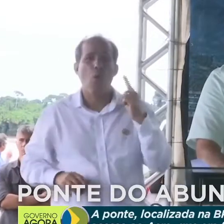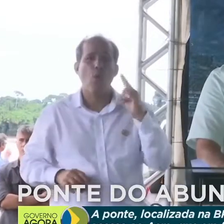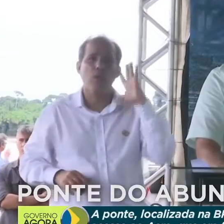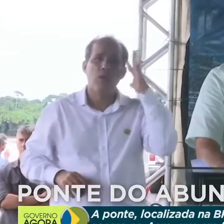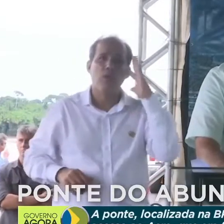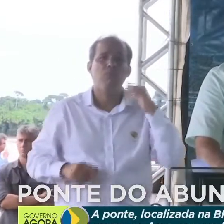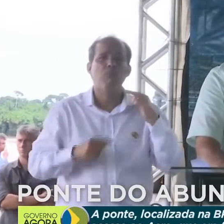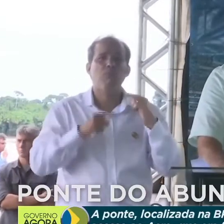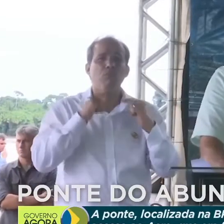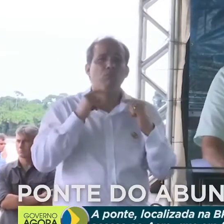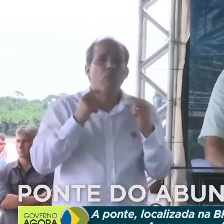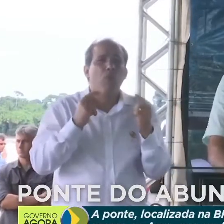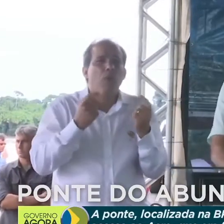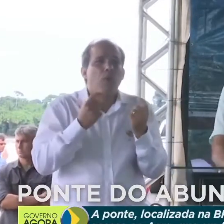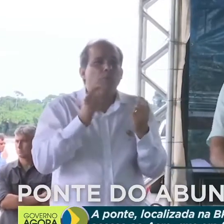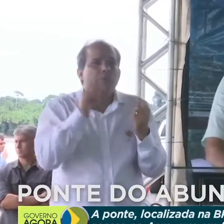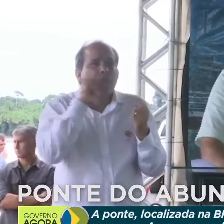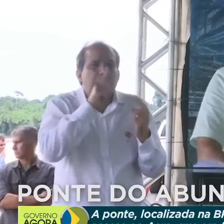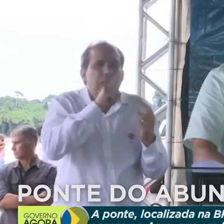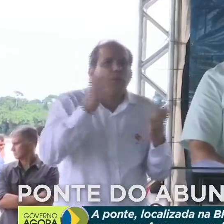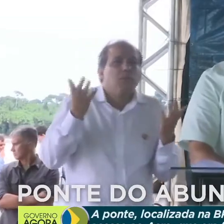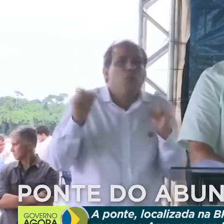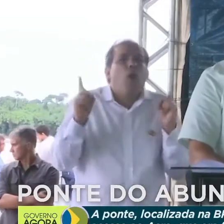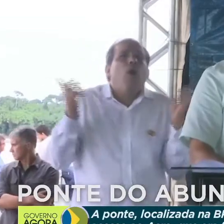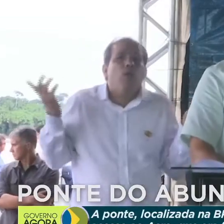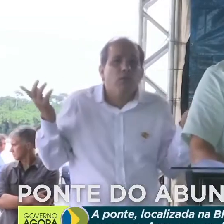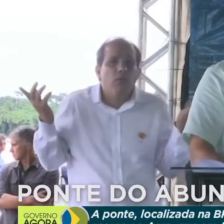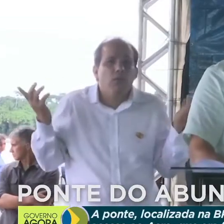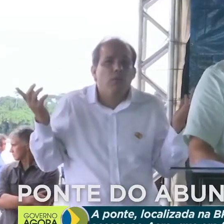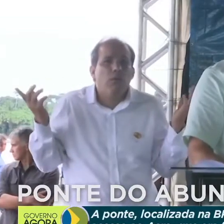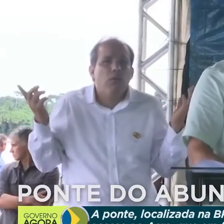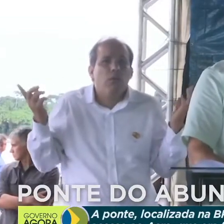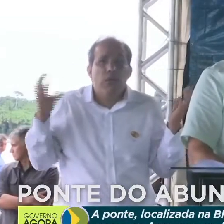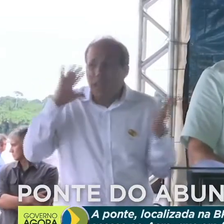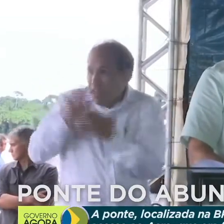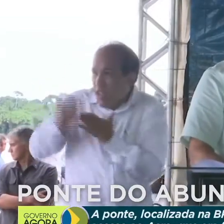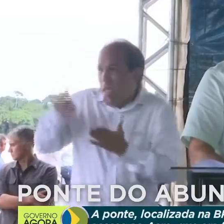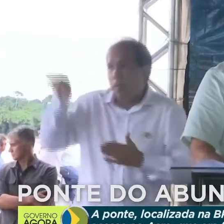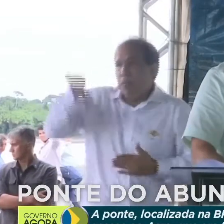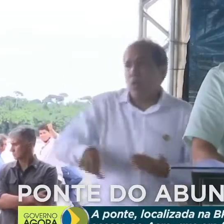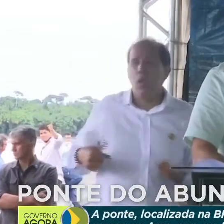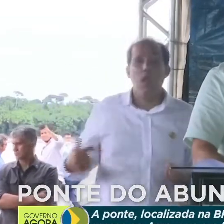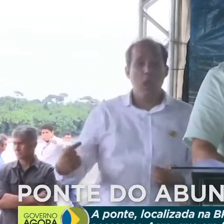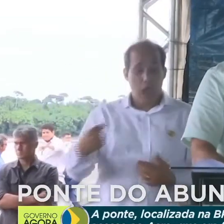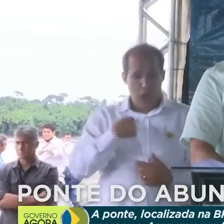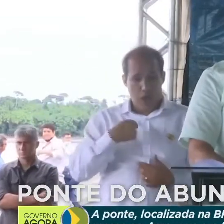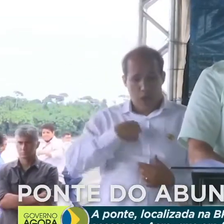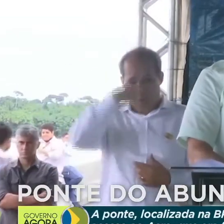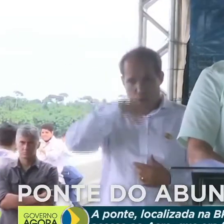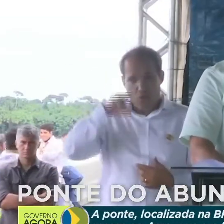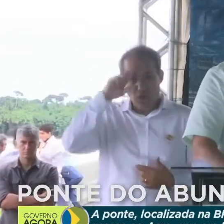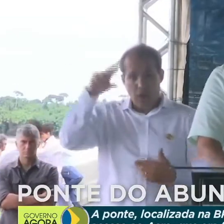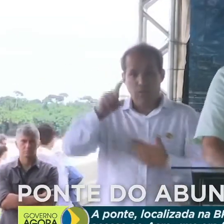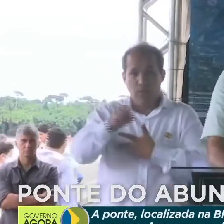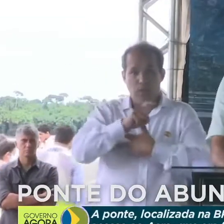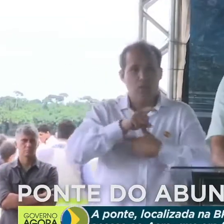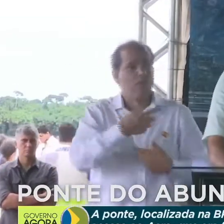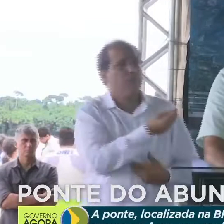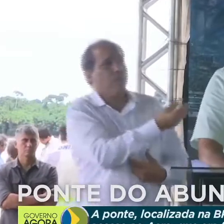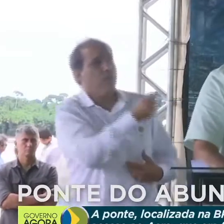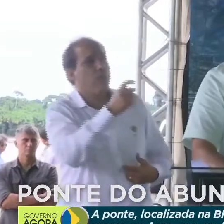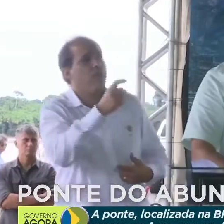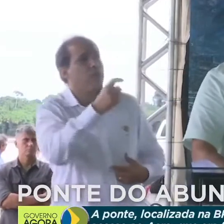Eu, como chefe do Executivo Federal, dois governadores aqui, vários prefeitos presentes,